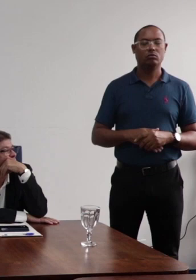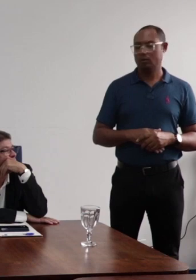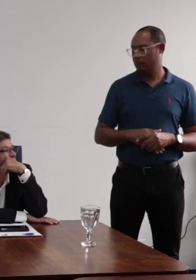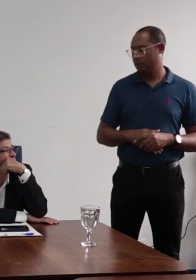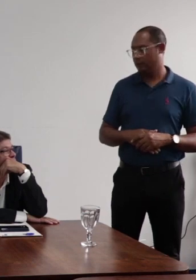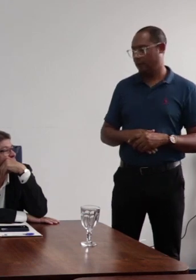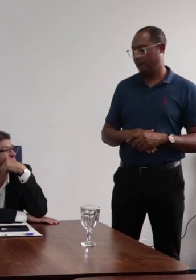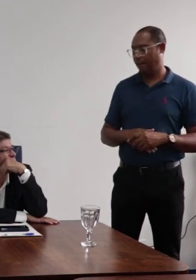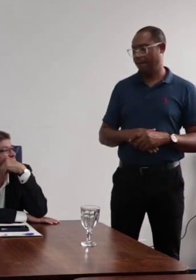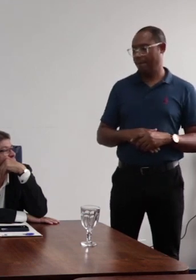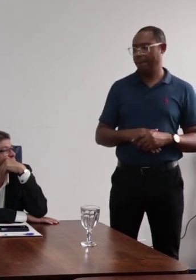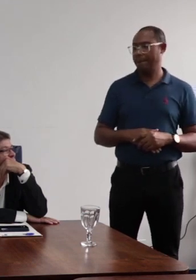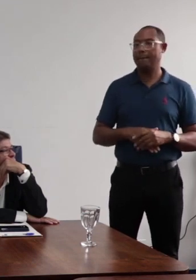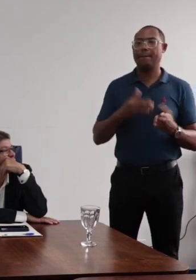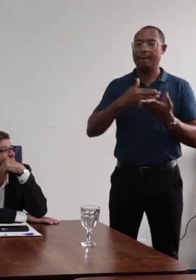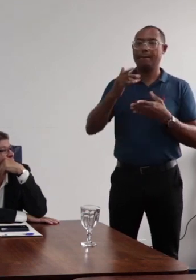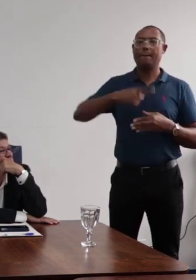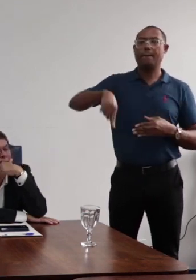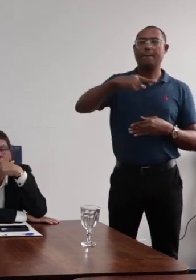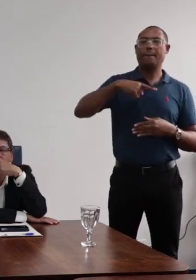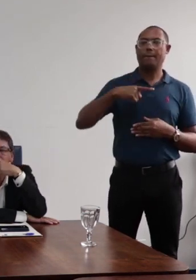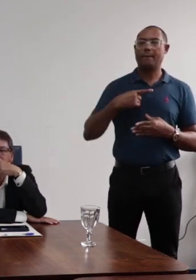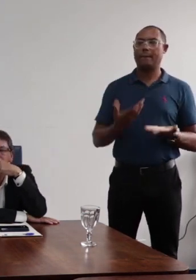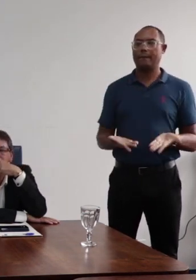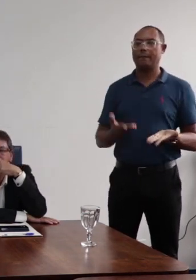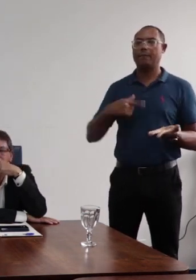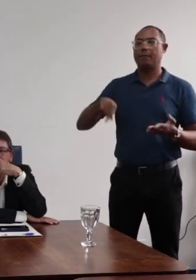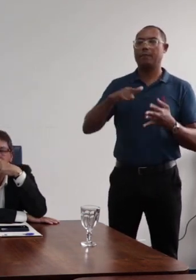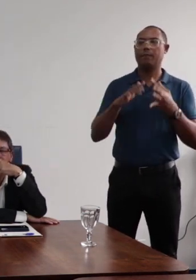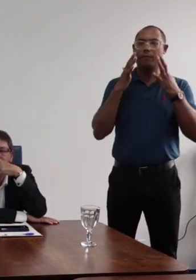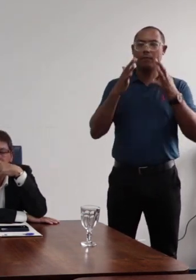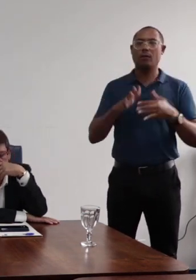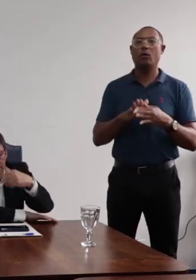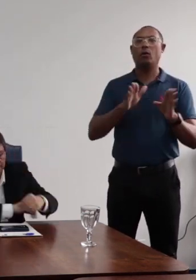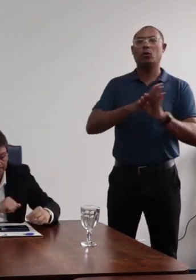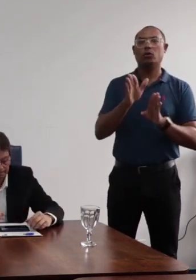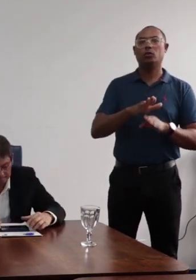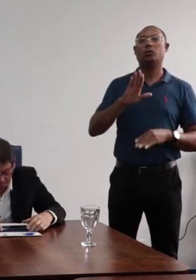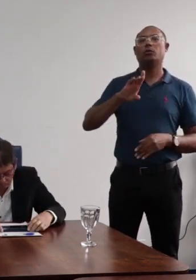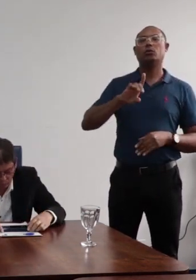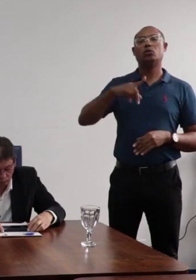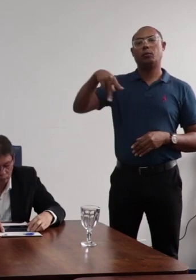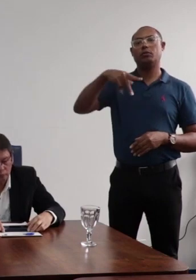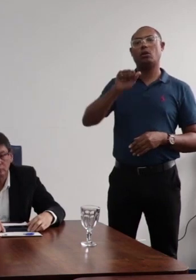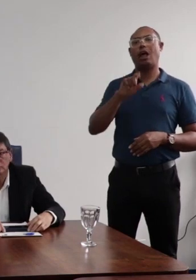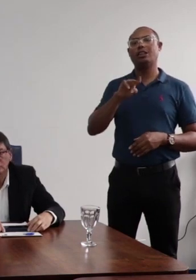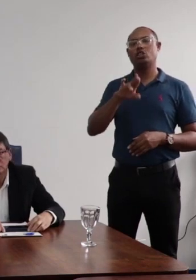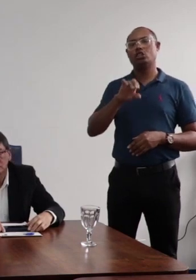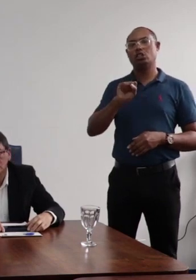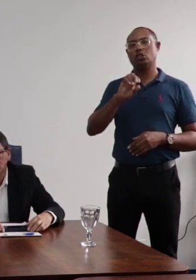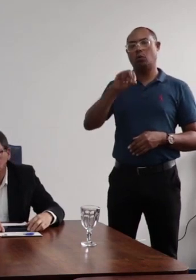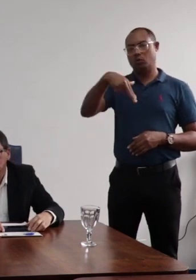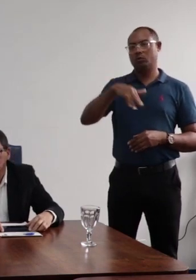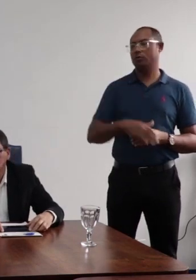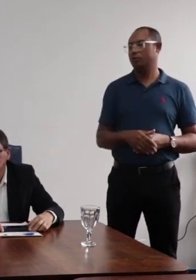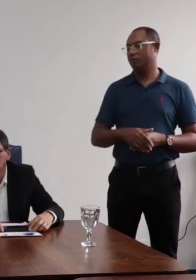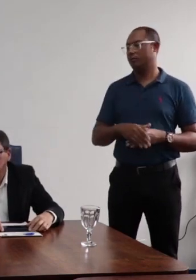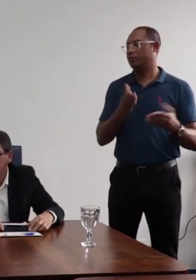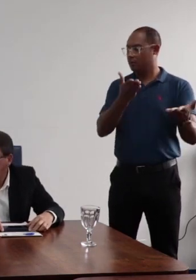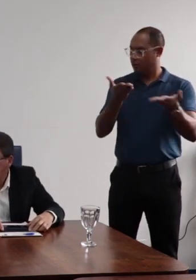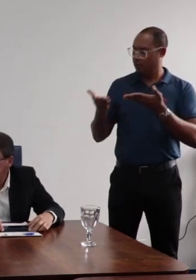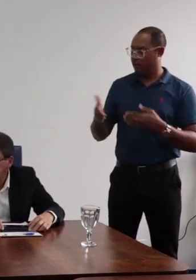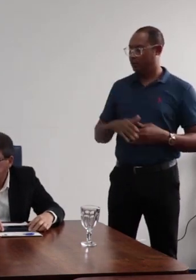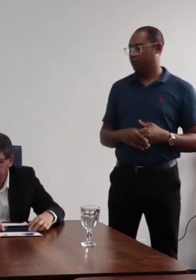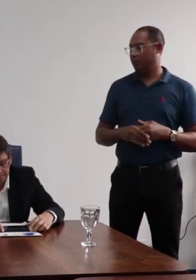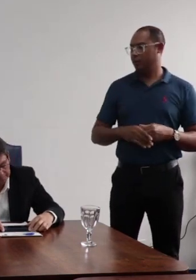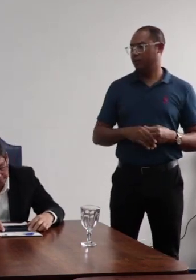seguindo aqui as ordens das inscrições, nós temos, novamente, a solicitação do conselheiro professor Adson Rocha, a quem convido